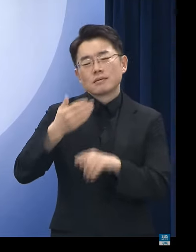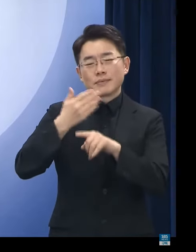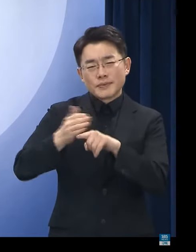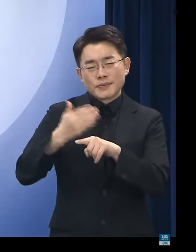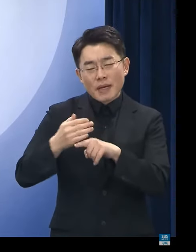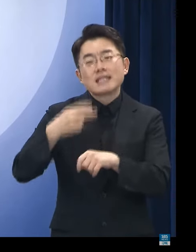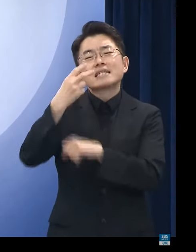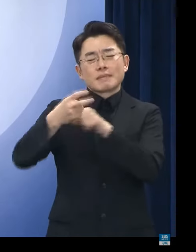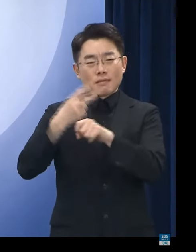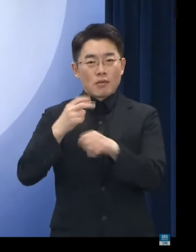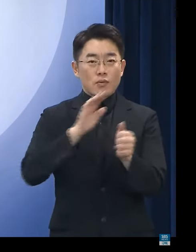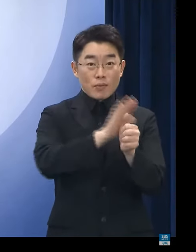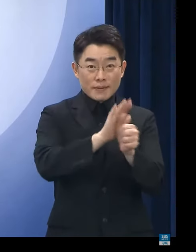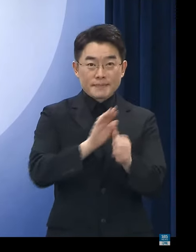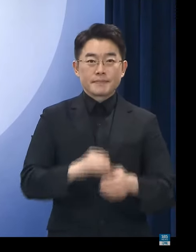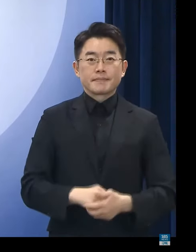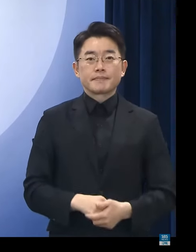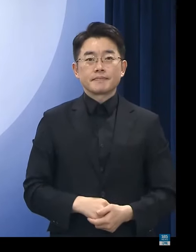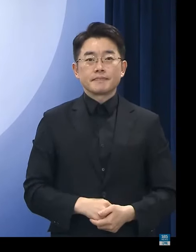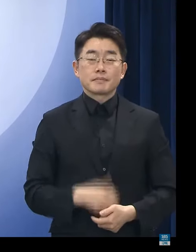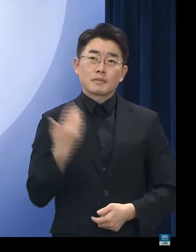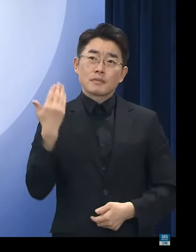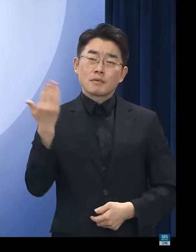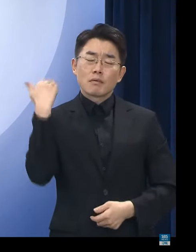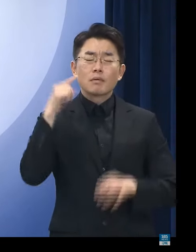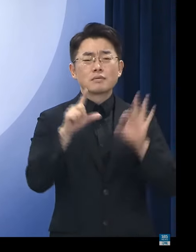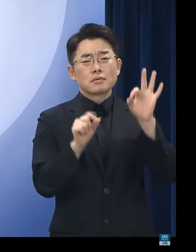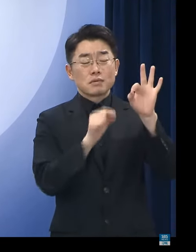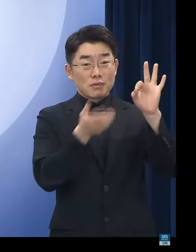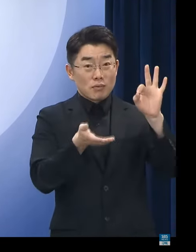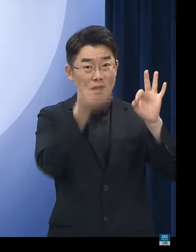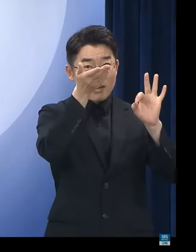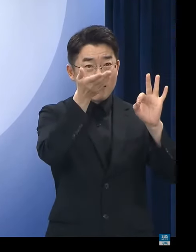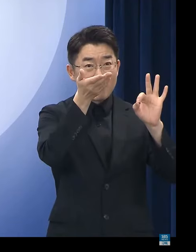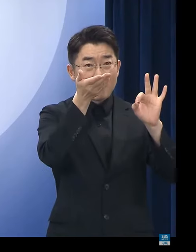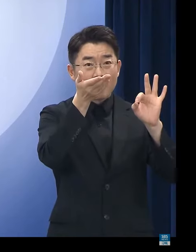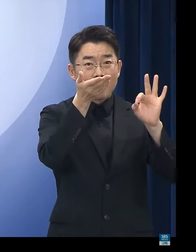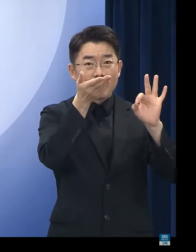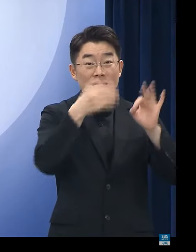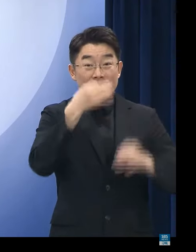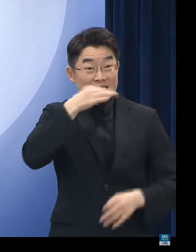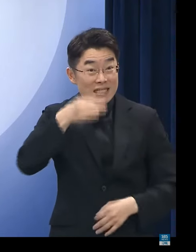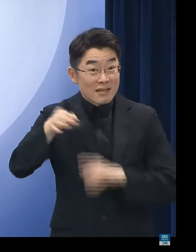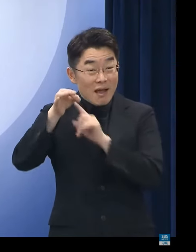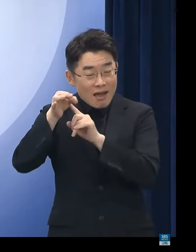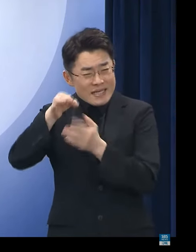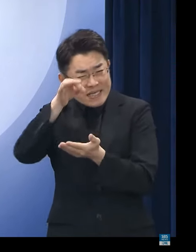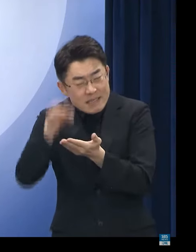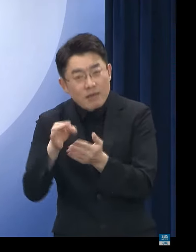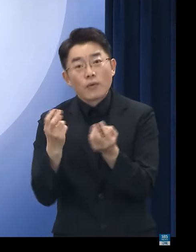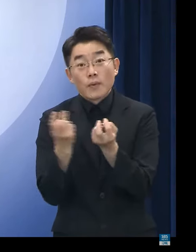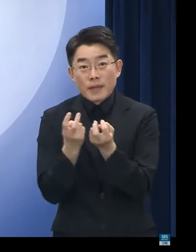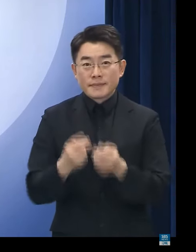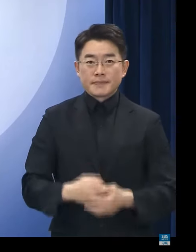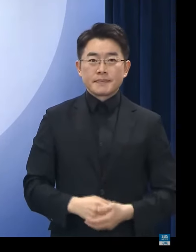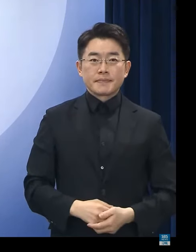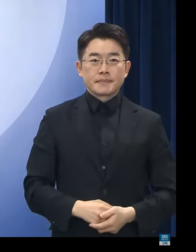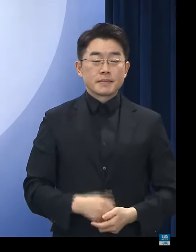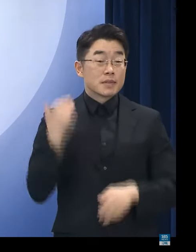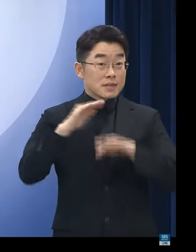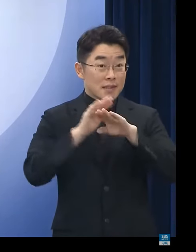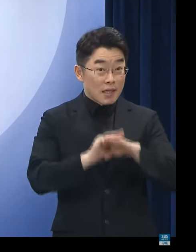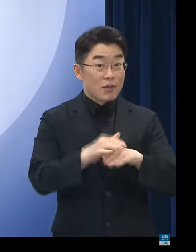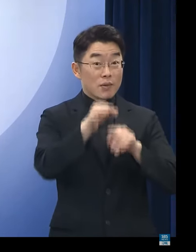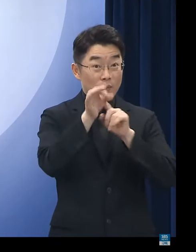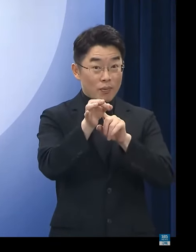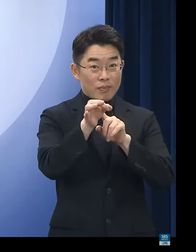있습니다. 특히 지난 10월 초에는 이자 부담을 덜어들이기 위해서 전세자금의